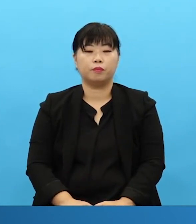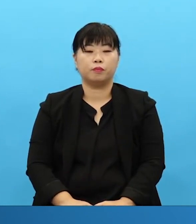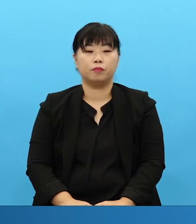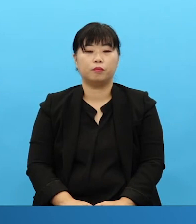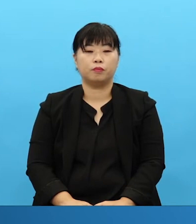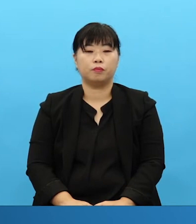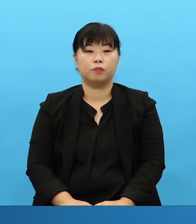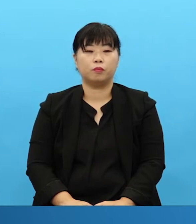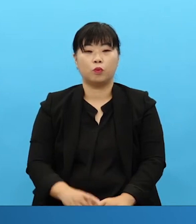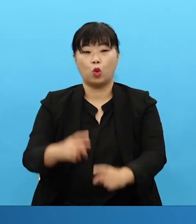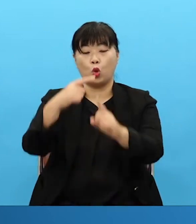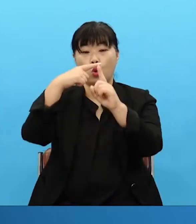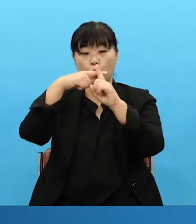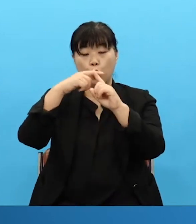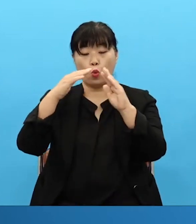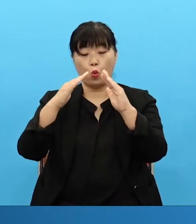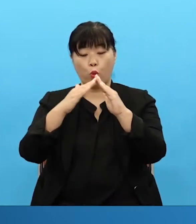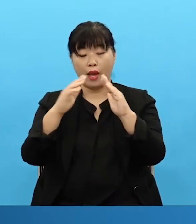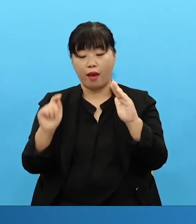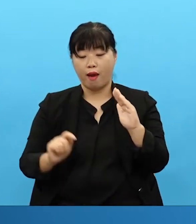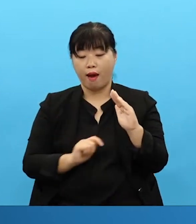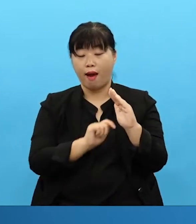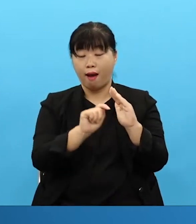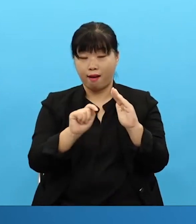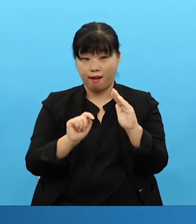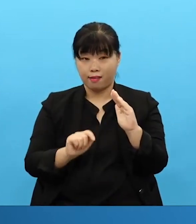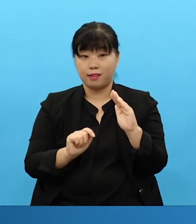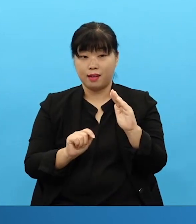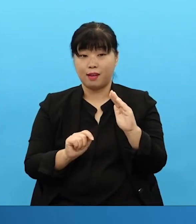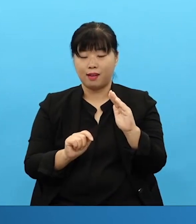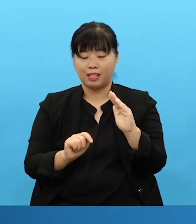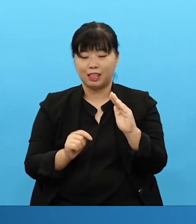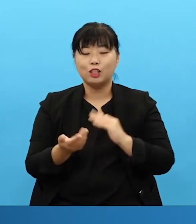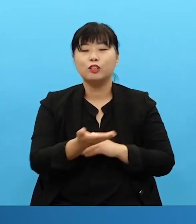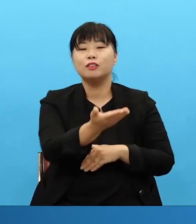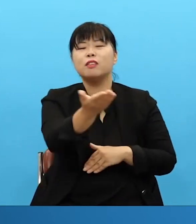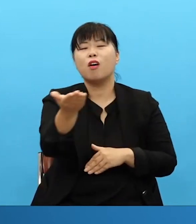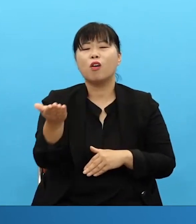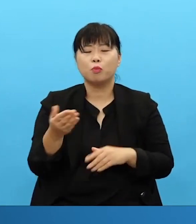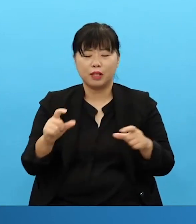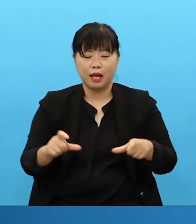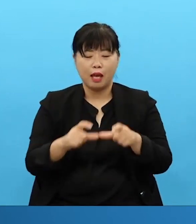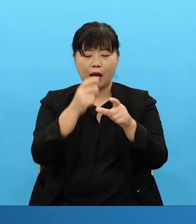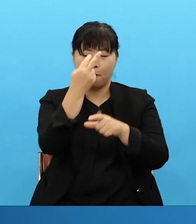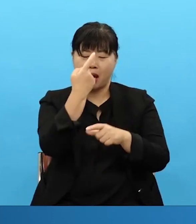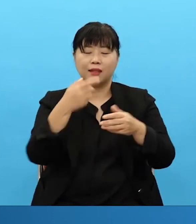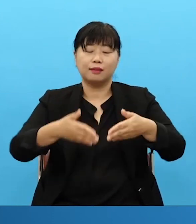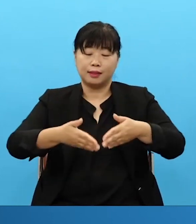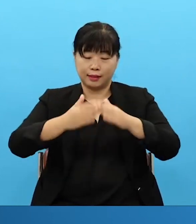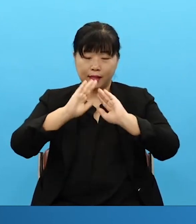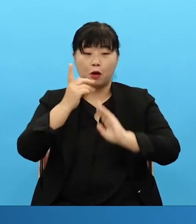여러분 교회 내에 여러분의 망대를 세우세요. And now inside of the churches you have to raise your own partisan.